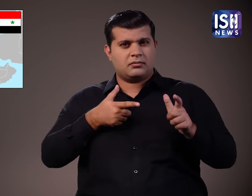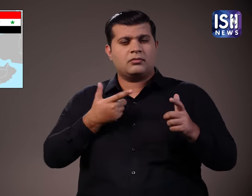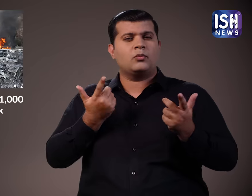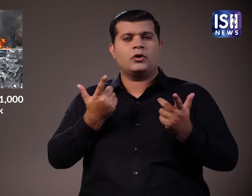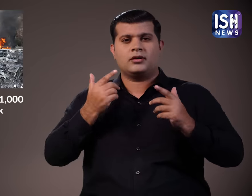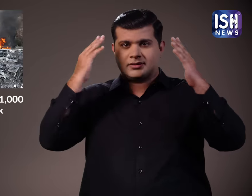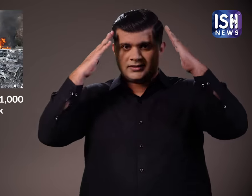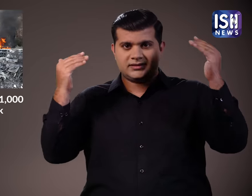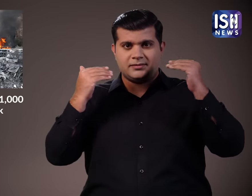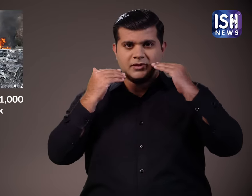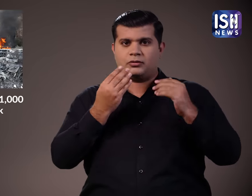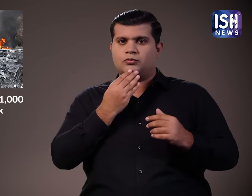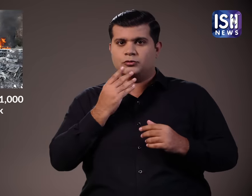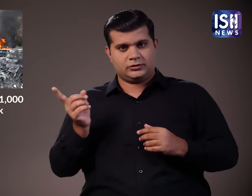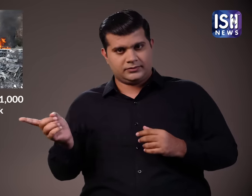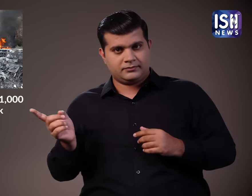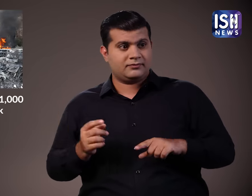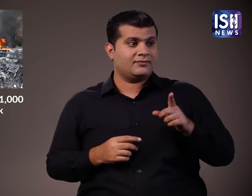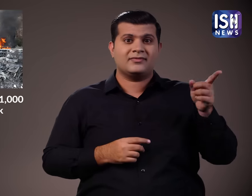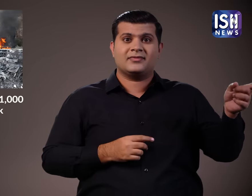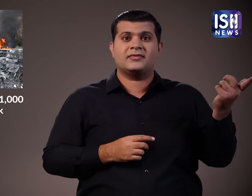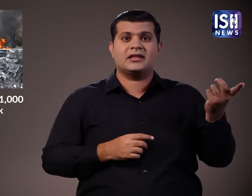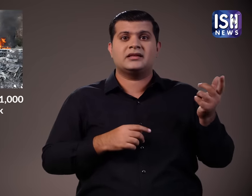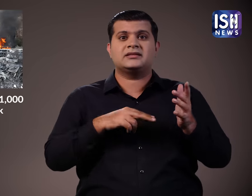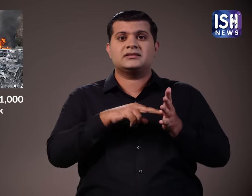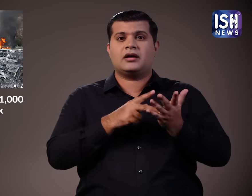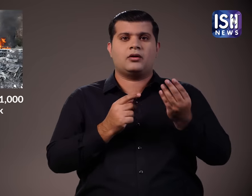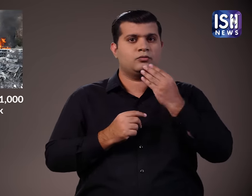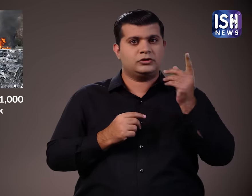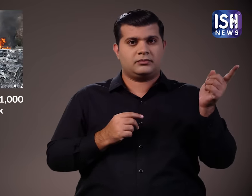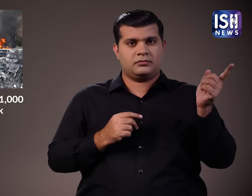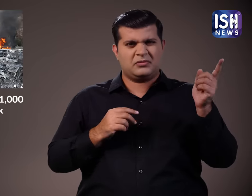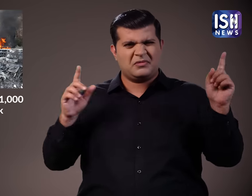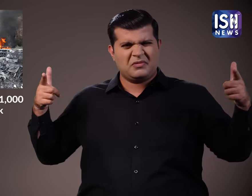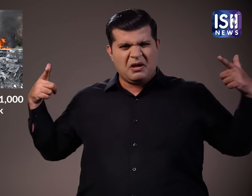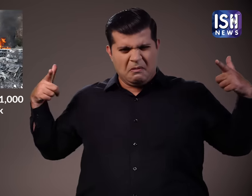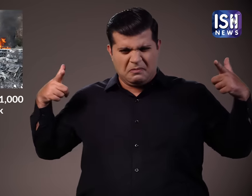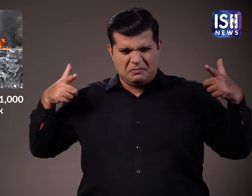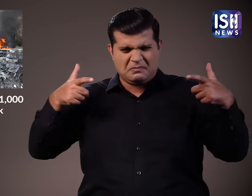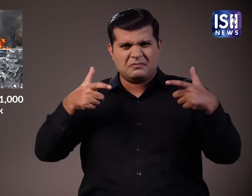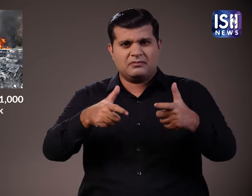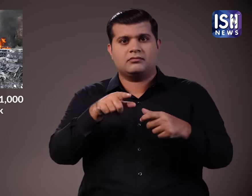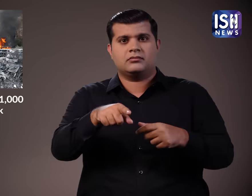दोनों अरब देशों ने इसराइल द्वारा छीने गए शेत्र को पुनह प्राप्त करने के प्रयास में हमला किया